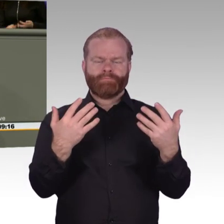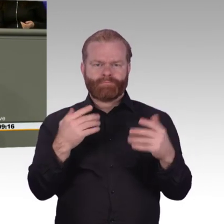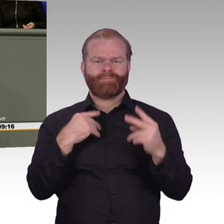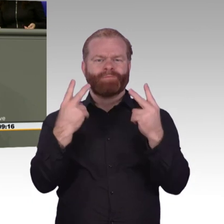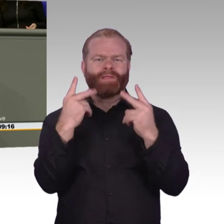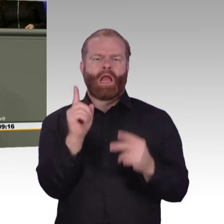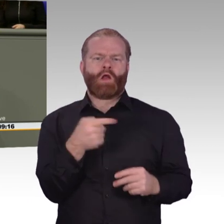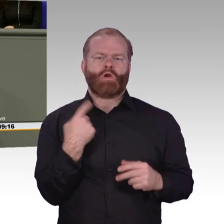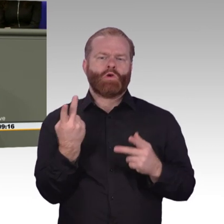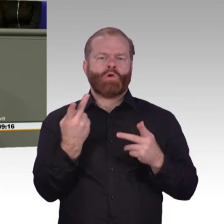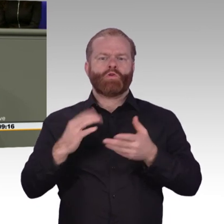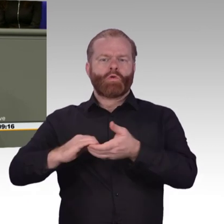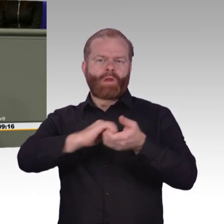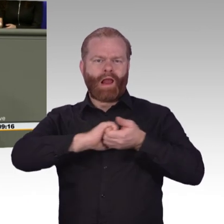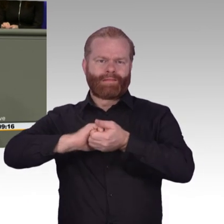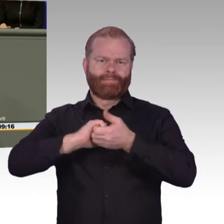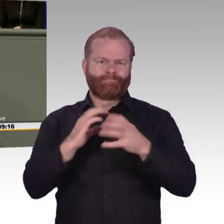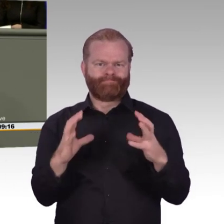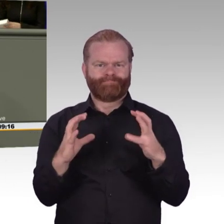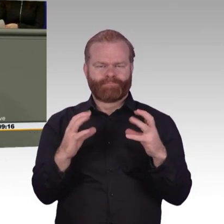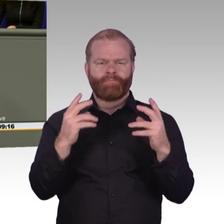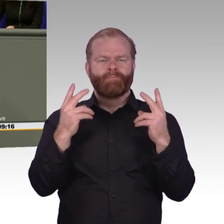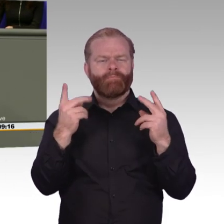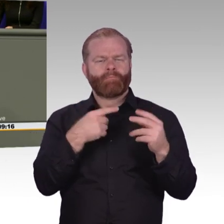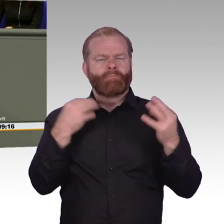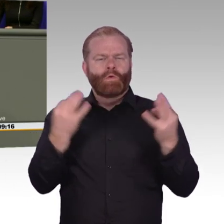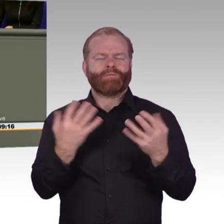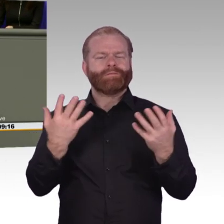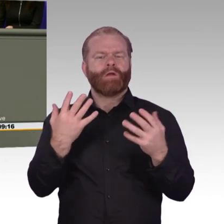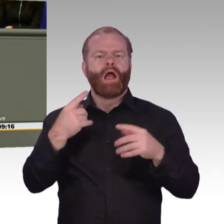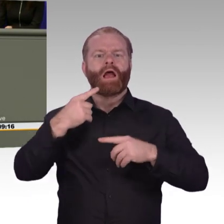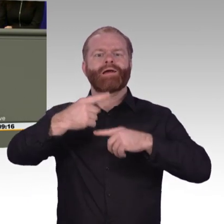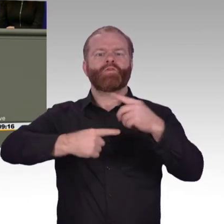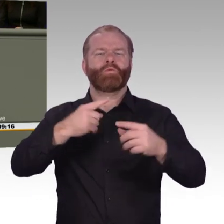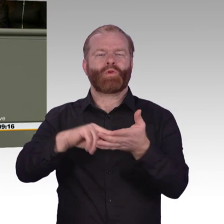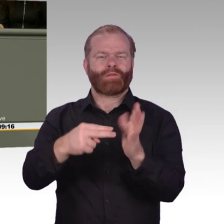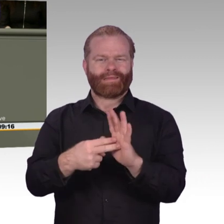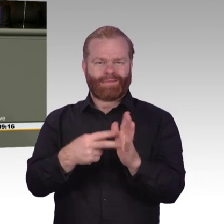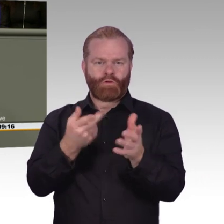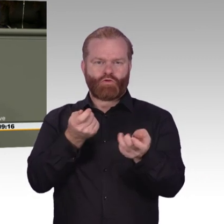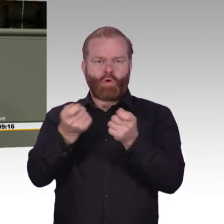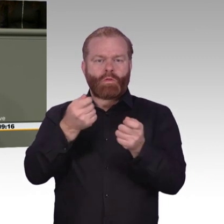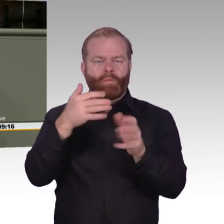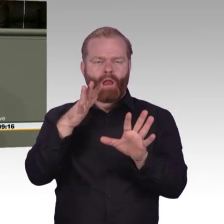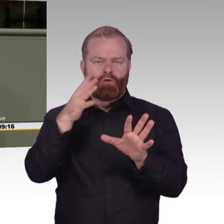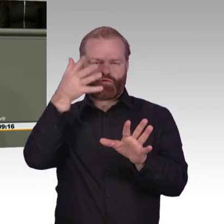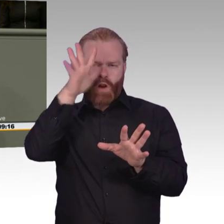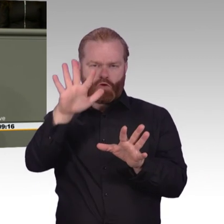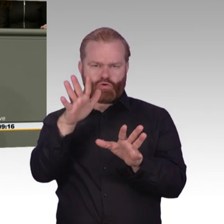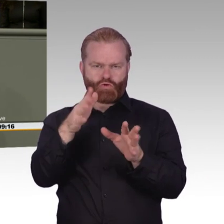das nötige Geld für den Bildungsbereich jetzt endlich bereit. Unsere Schulen können es brauchen. In Finnland etwa gehören interaktive Tafeln zum